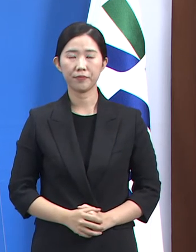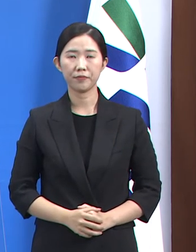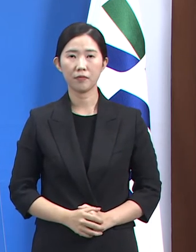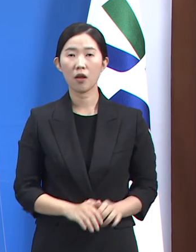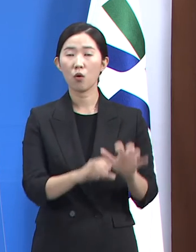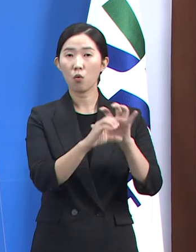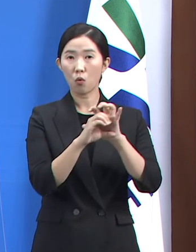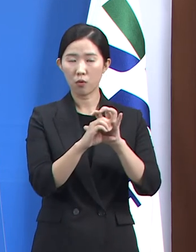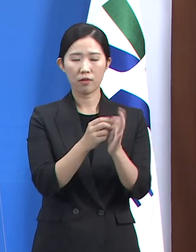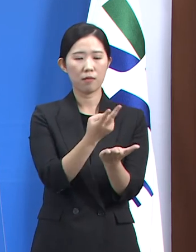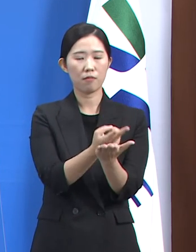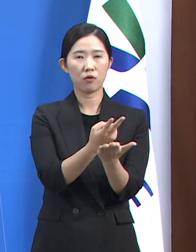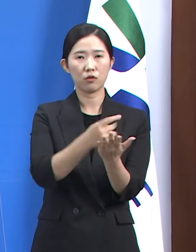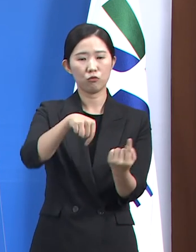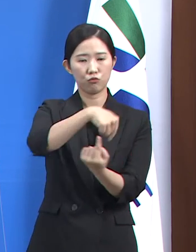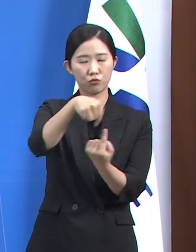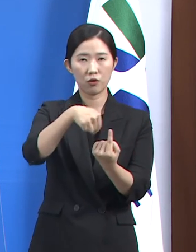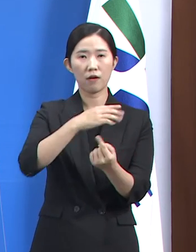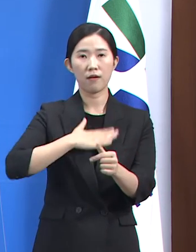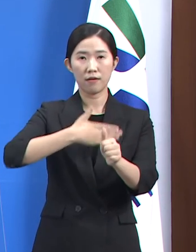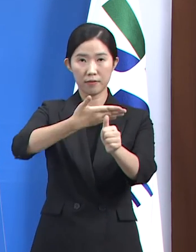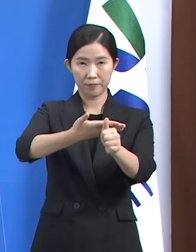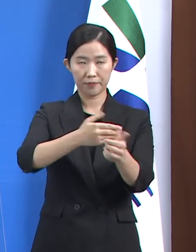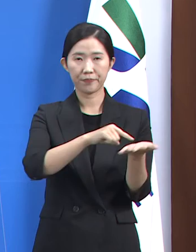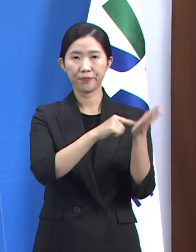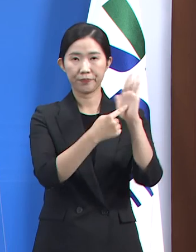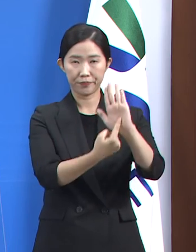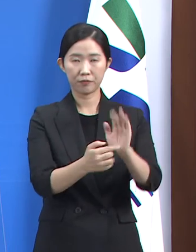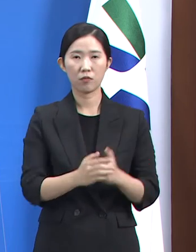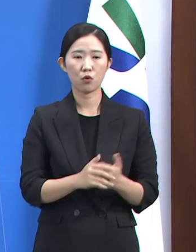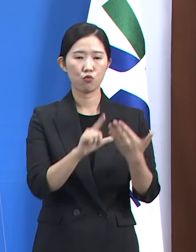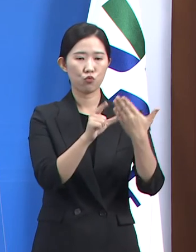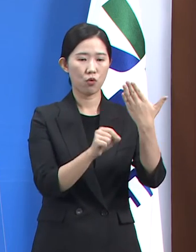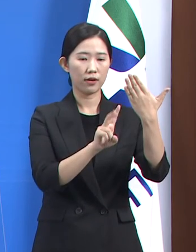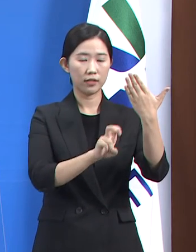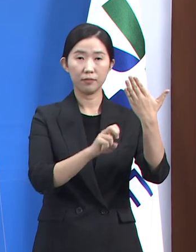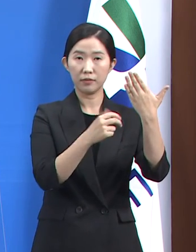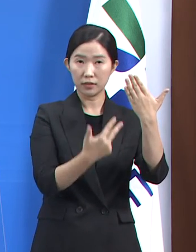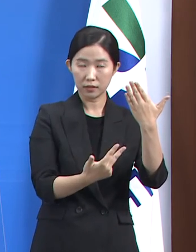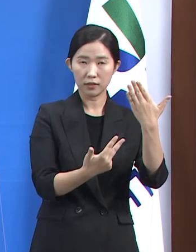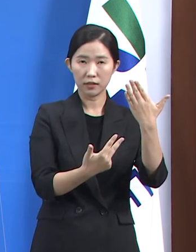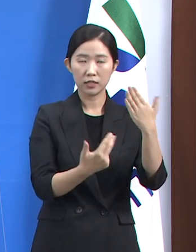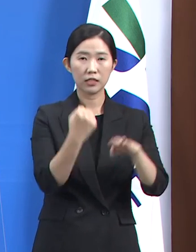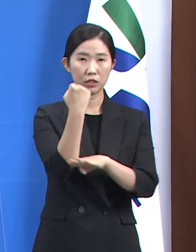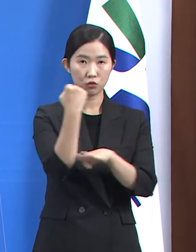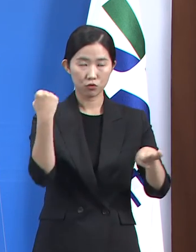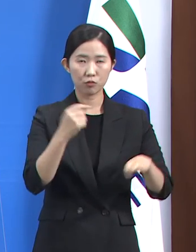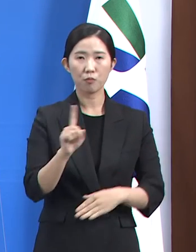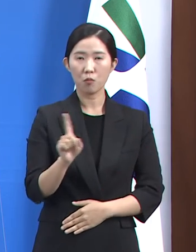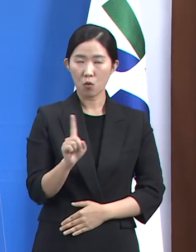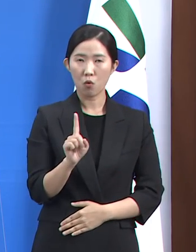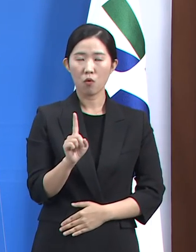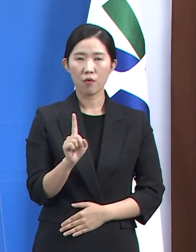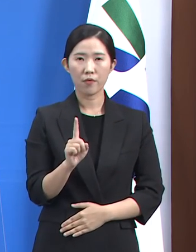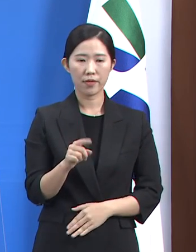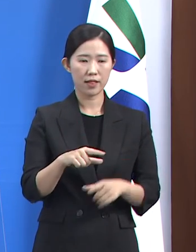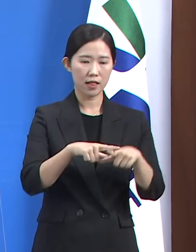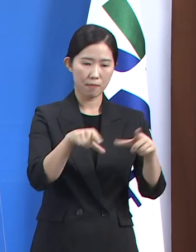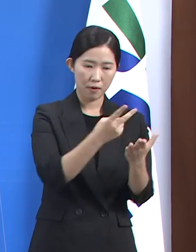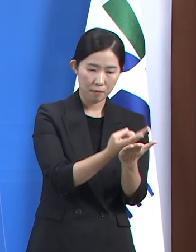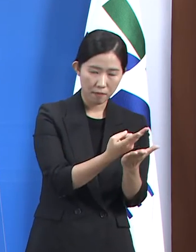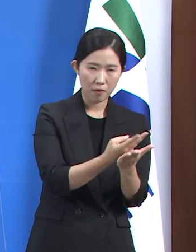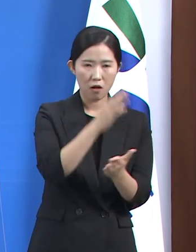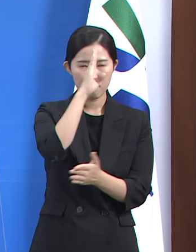코로나19 병상 운영 현황에 대하여 말씀드리겠습니다. 9월 27일 20시 기준 일반과 중증 환자 병상을 합한 도내